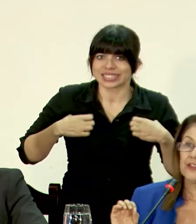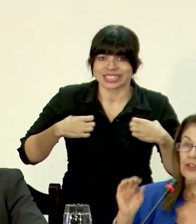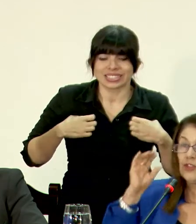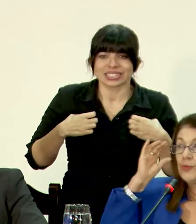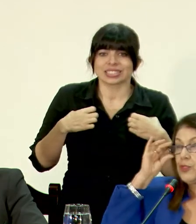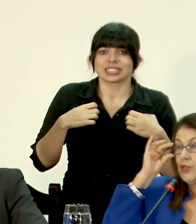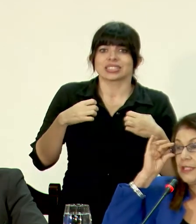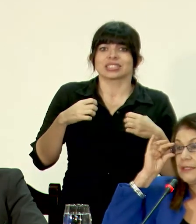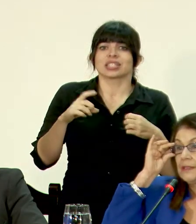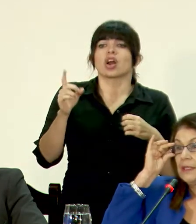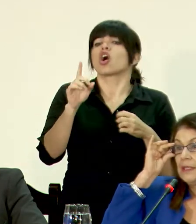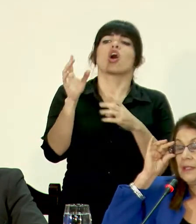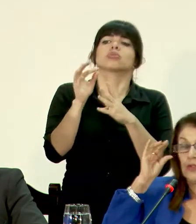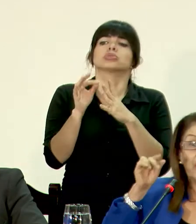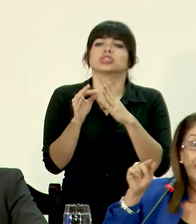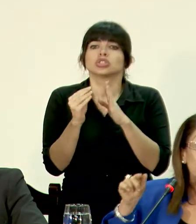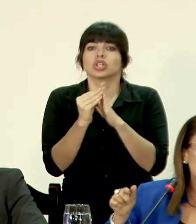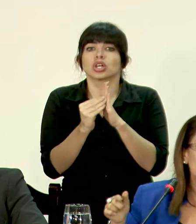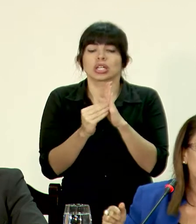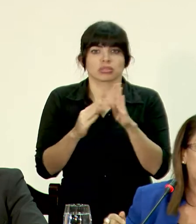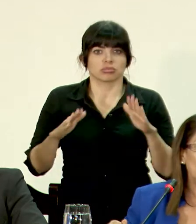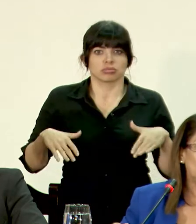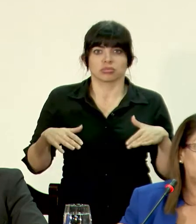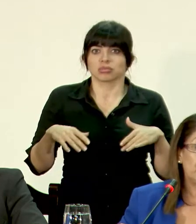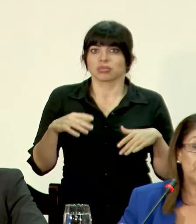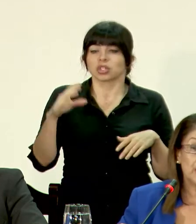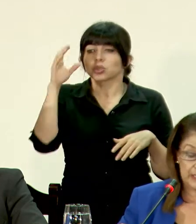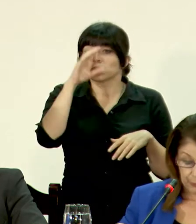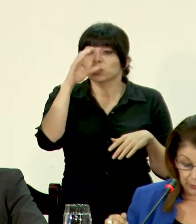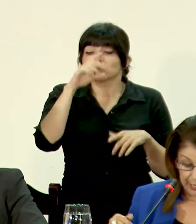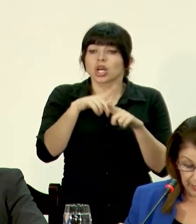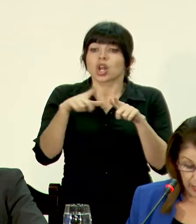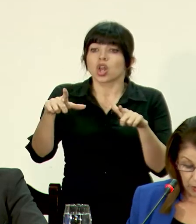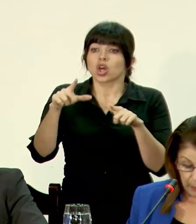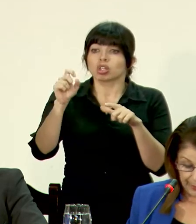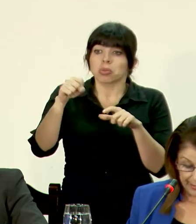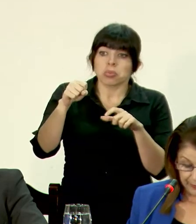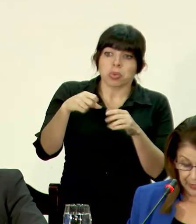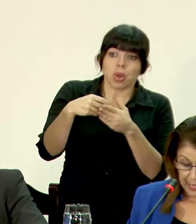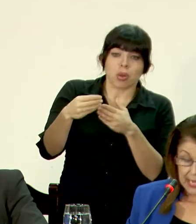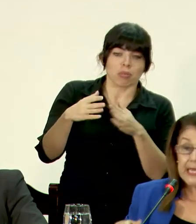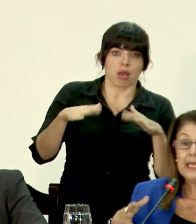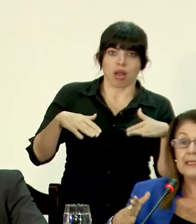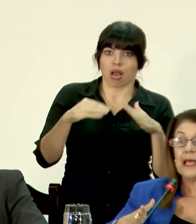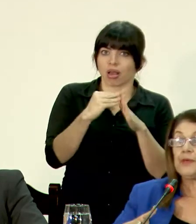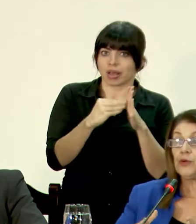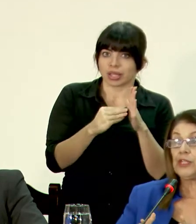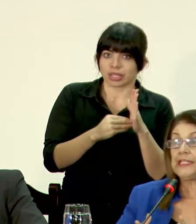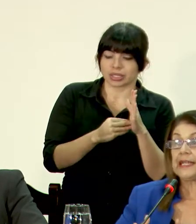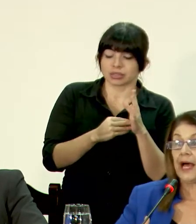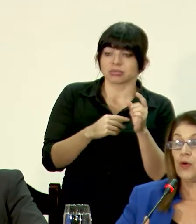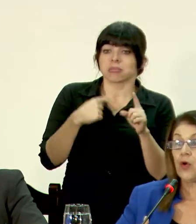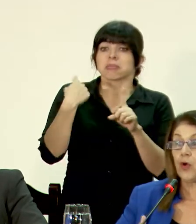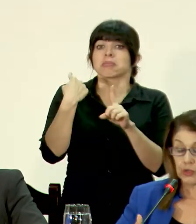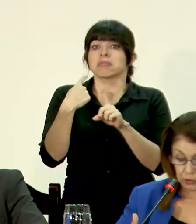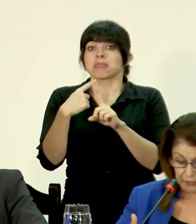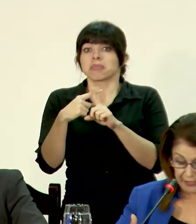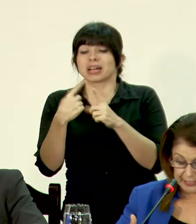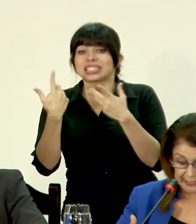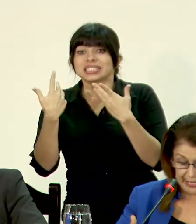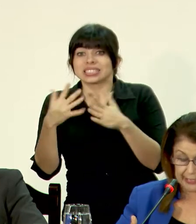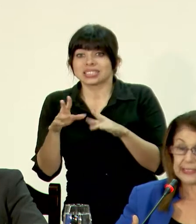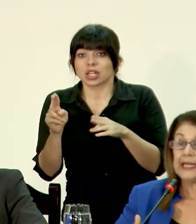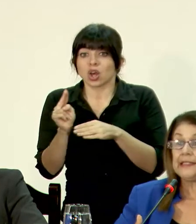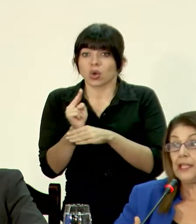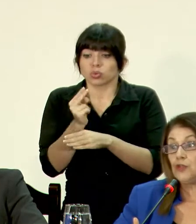identificación de opciones. No se habían identificado los terrenos que se podían comprar. Y se había utilizado costos